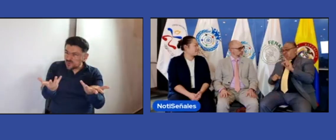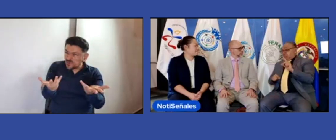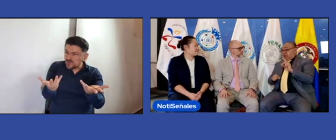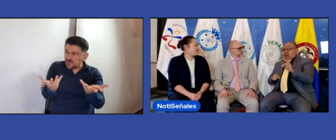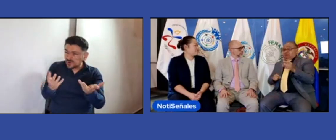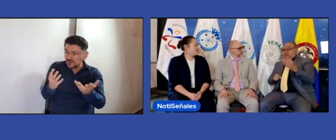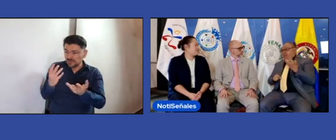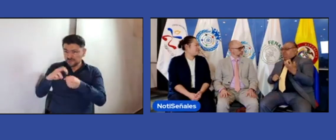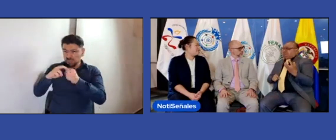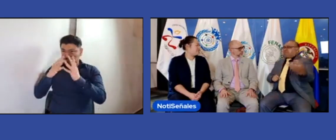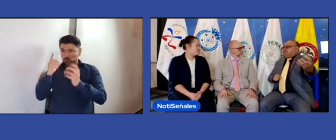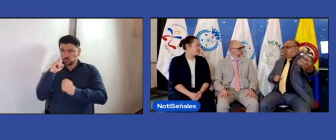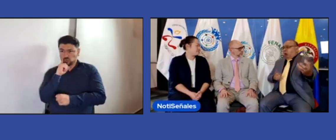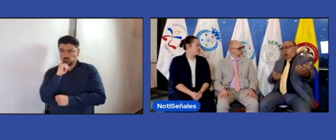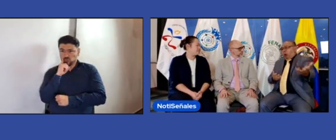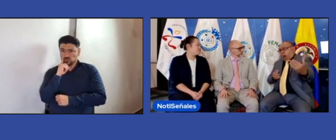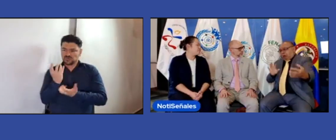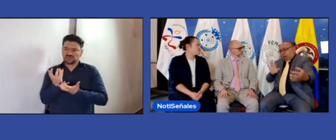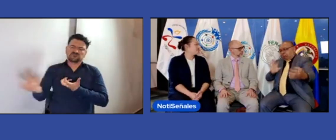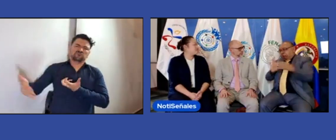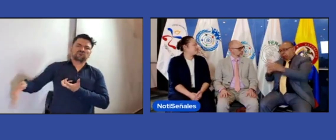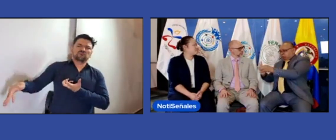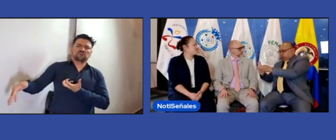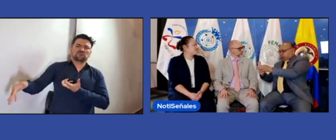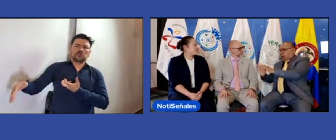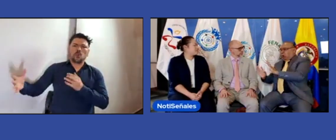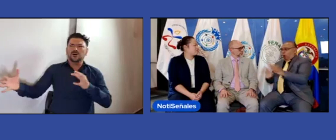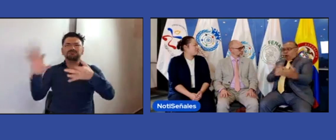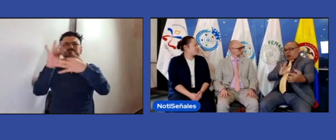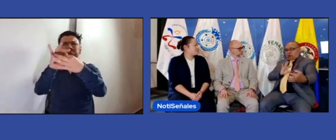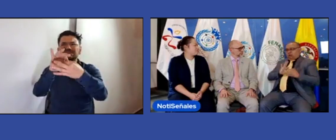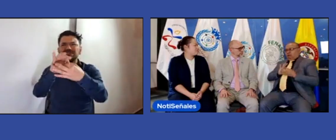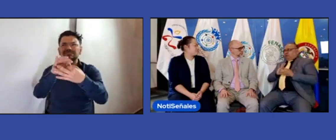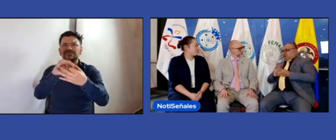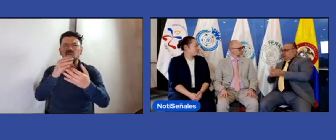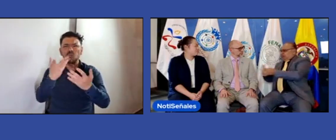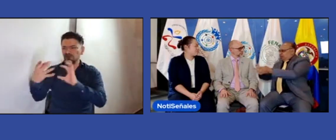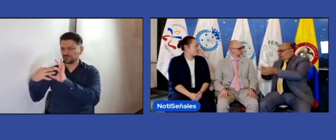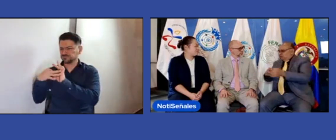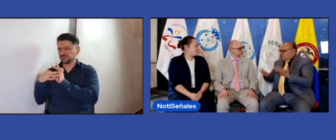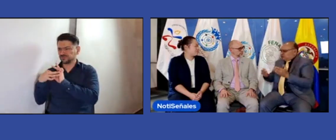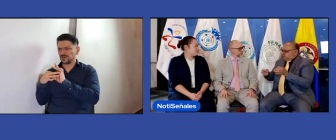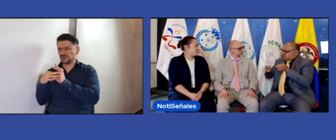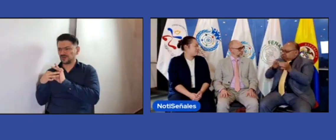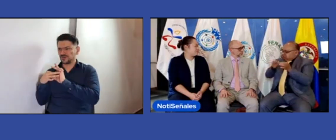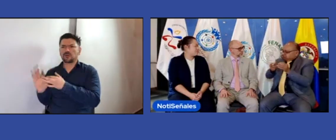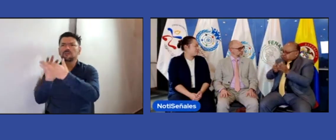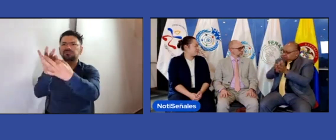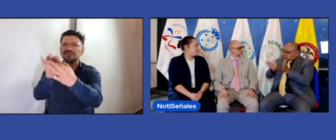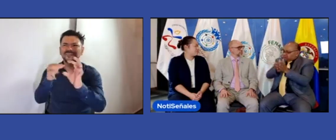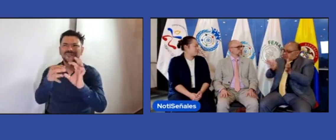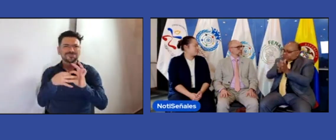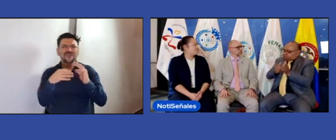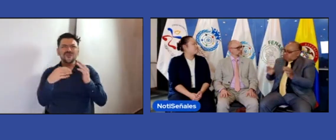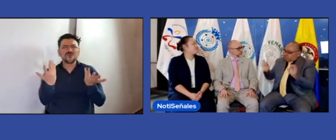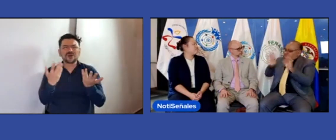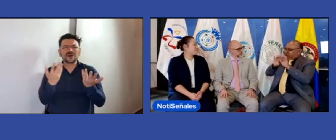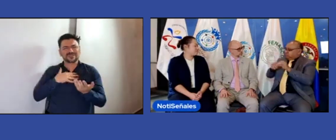que prefieren hacerlo de manera individual. ¿Qué consejo le darían ustedes? ¿Es importante trabajar de manera aislada, mancomunada, entre la